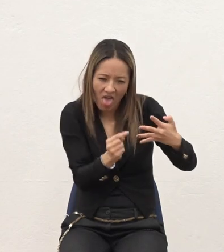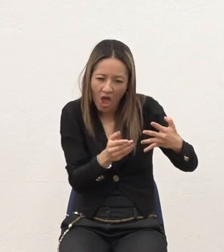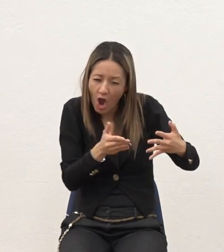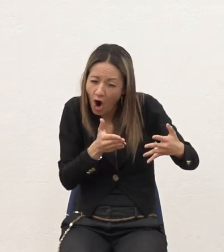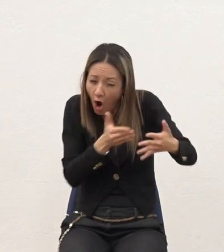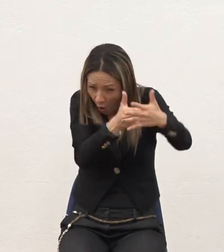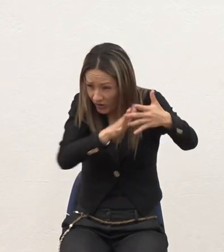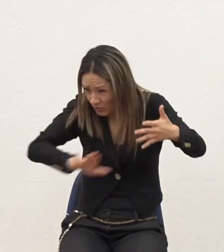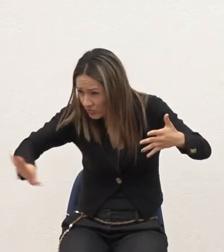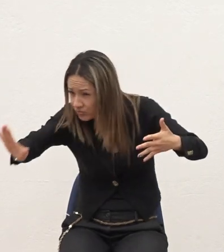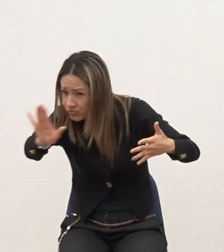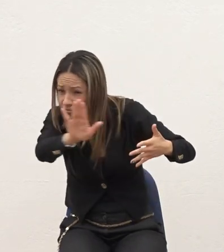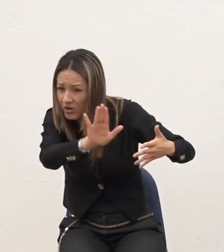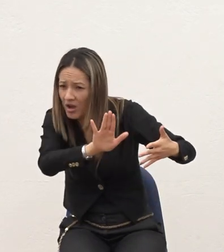mal Que el Señor Quiere hacer por usted?